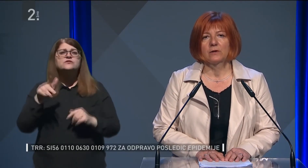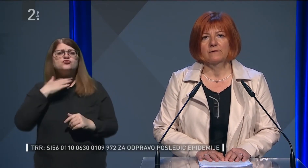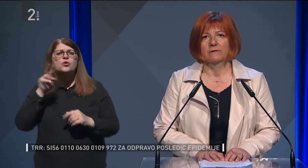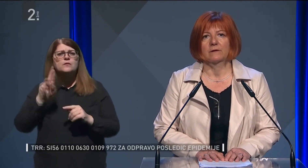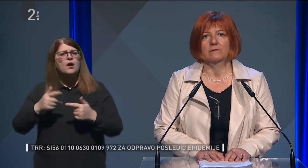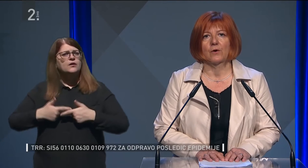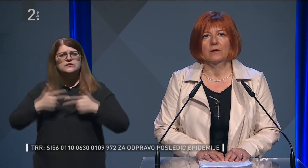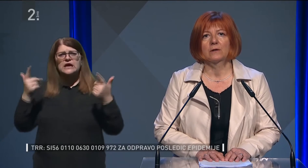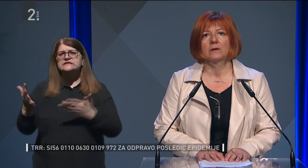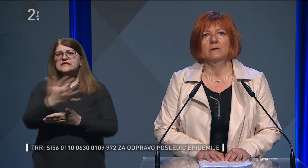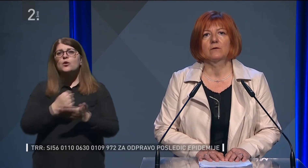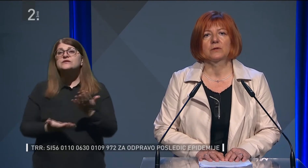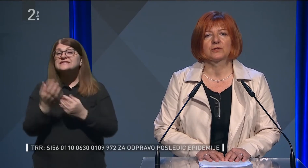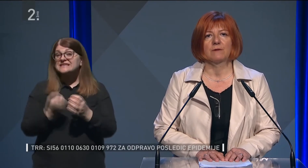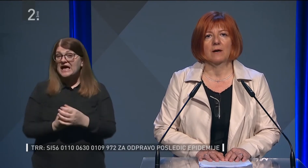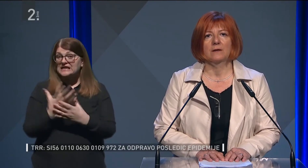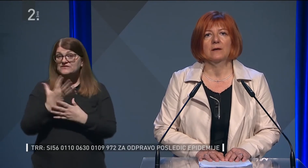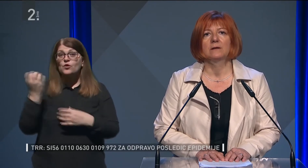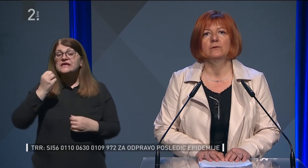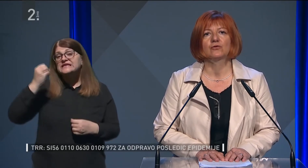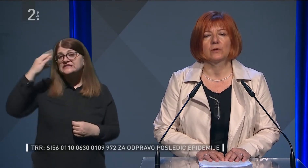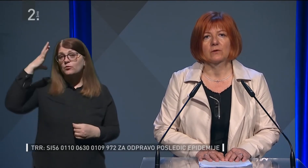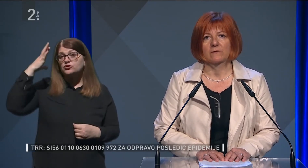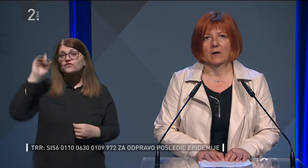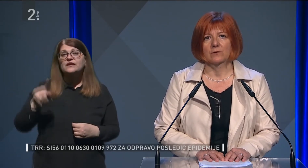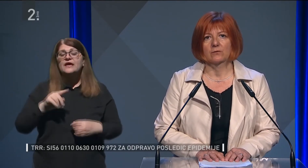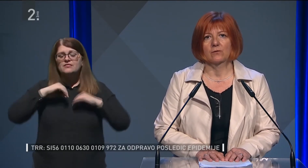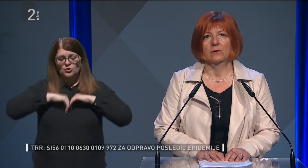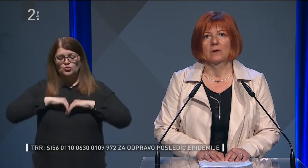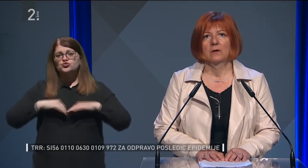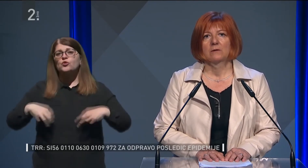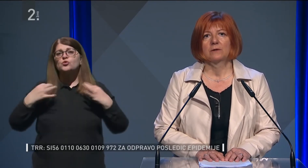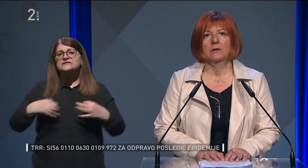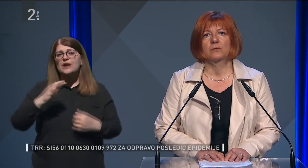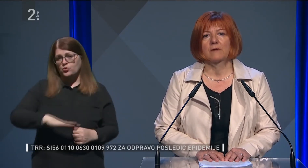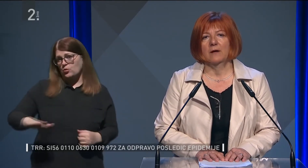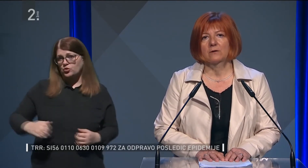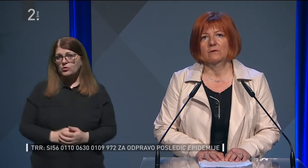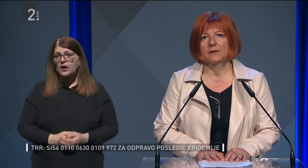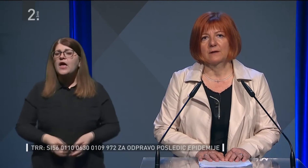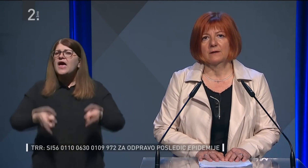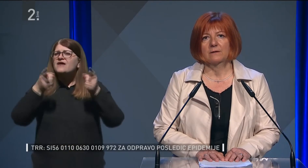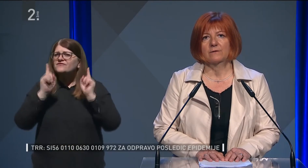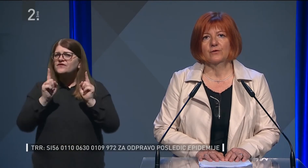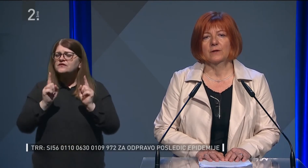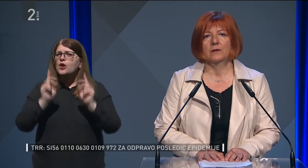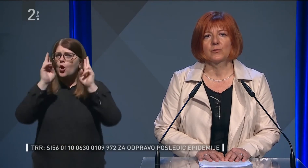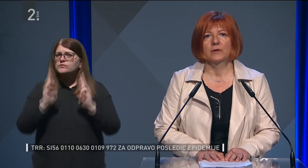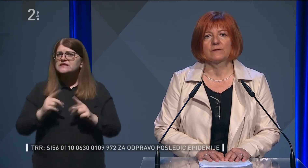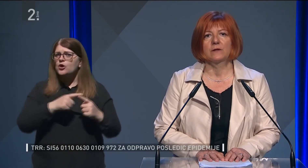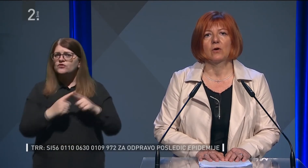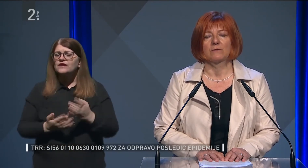jasne koristi za razvoj, izobraževanje in duševno zdravje v trok, vendar obstaja od tveganja za